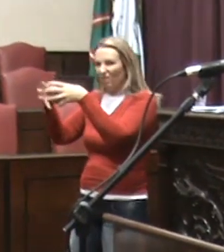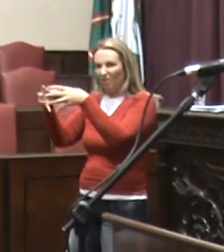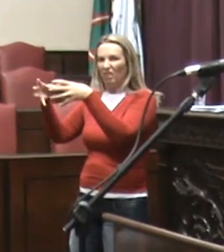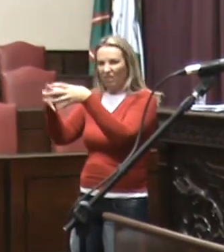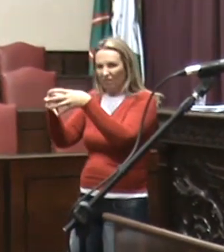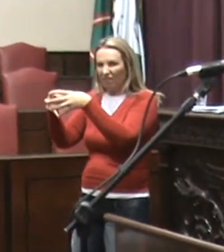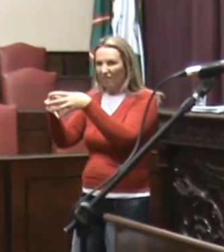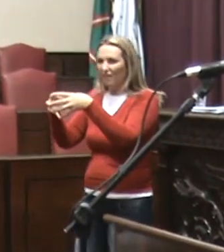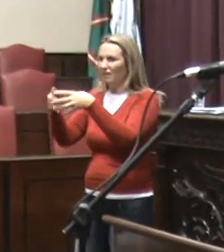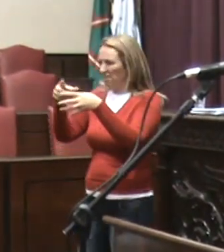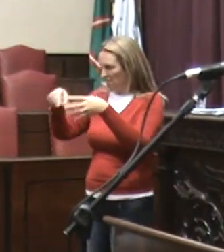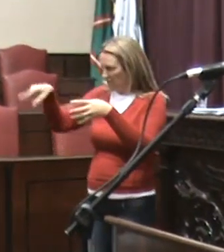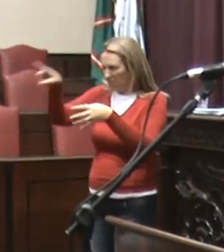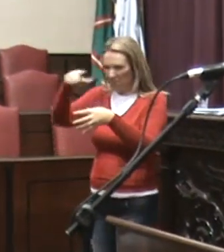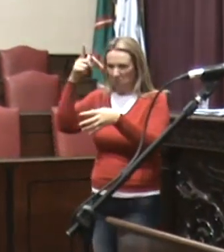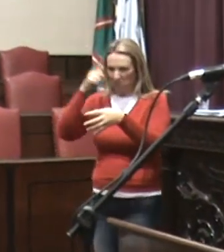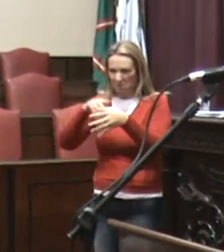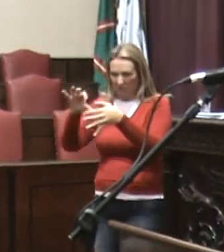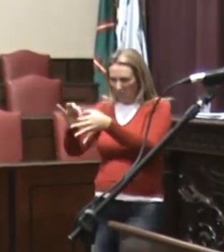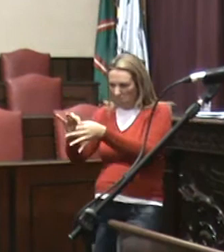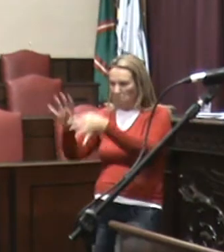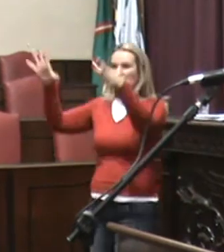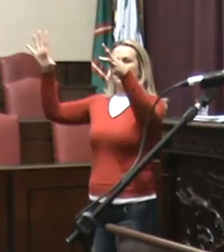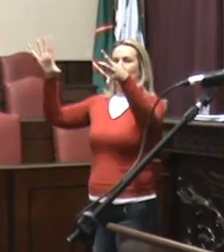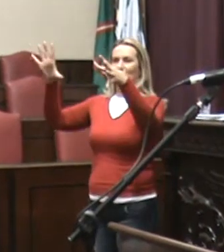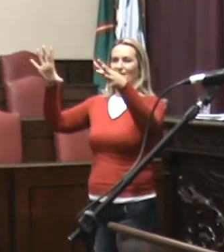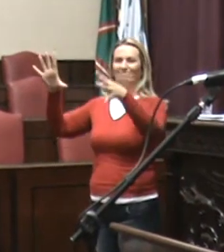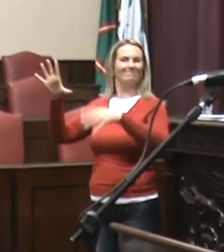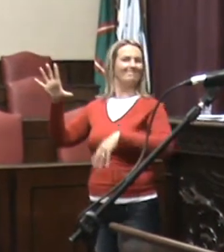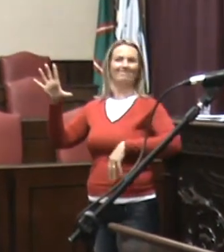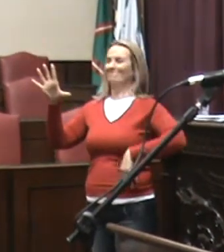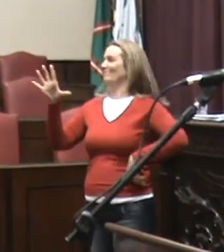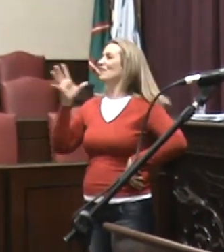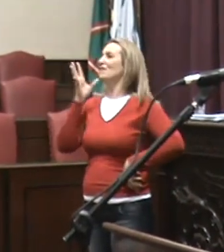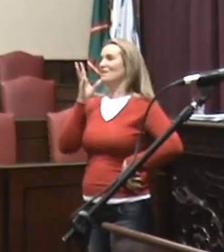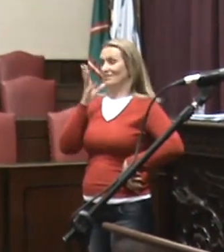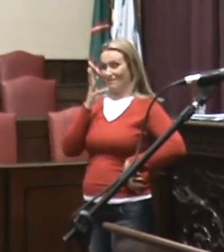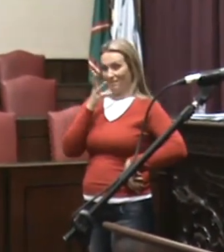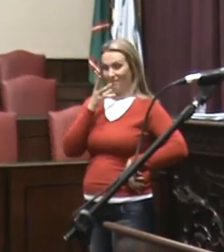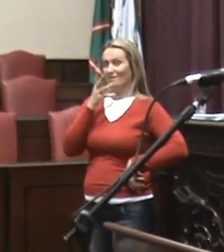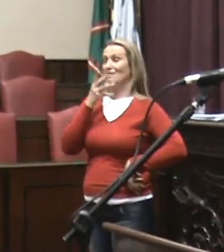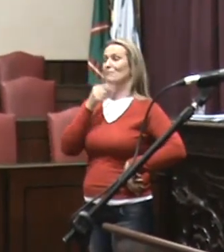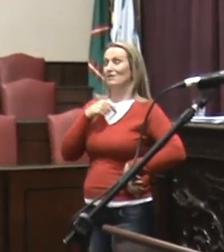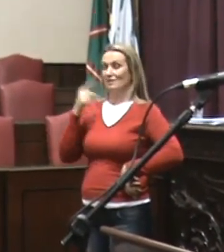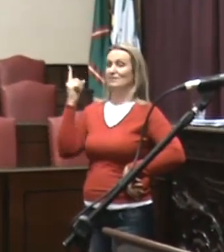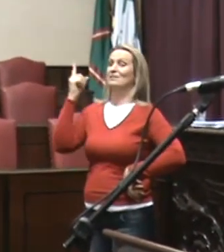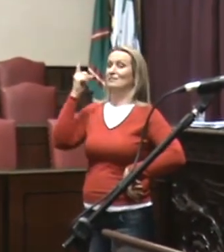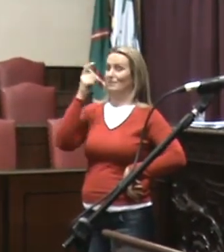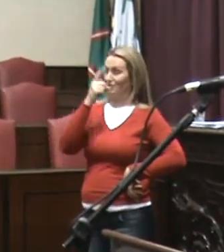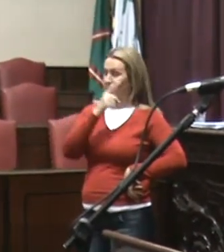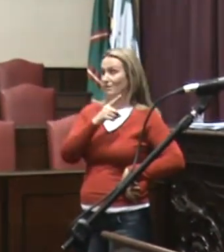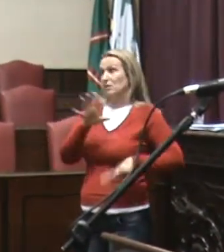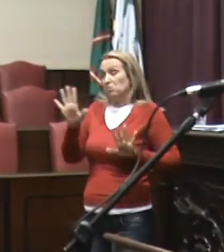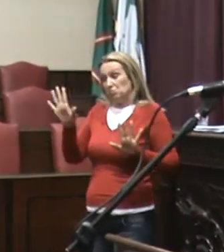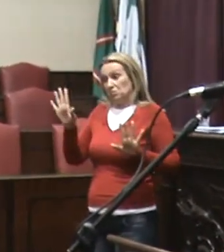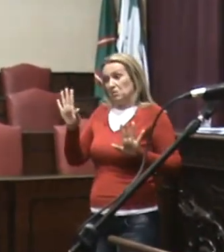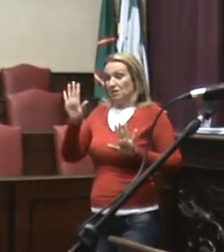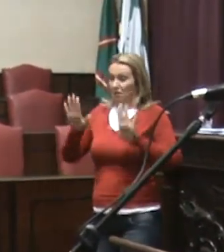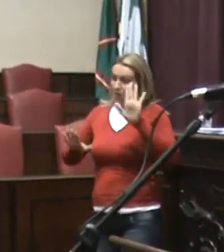emancipação da sociedade de ouvintes e de surdos vai se disputar muito. Tenho a impressão, não posso estar errado. Não Não tenho